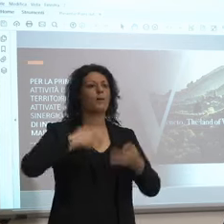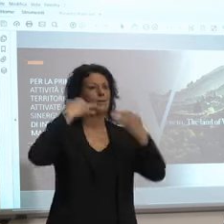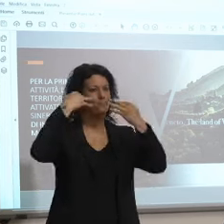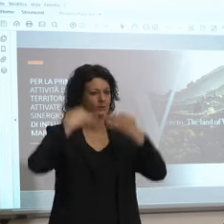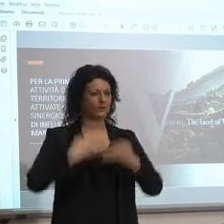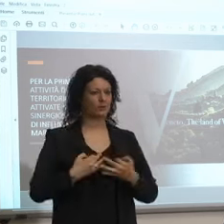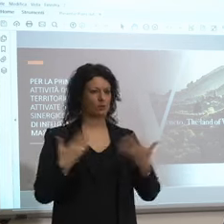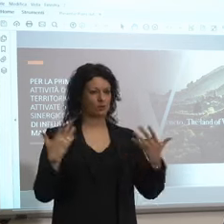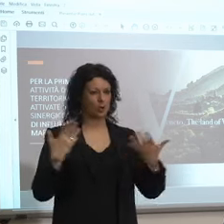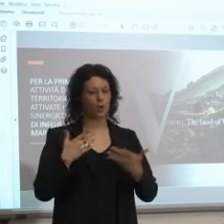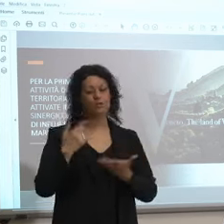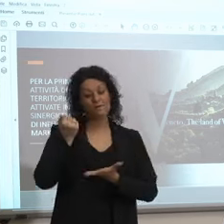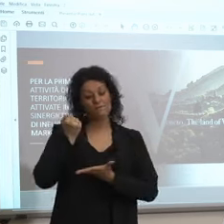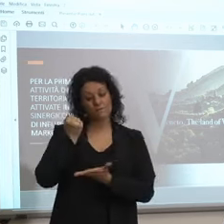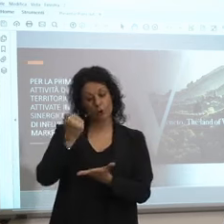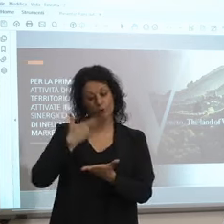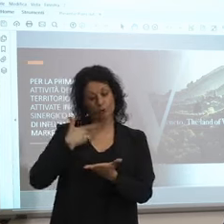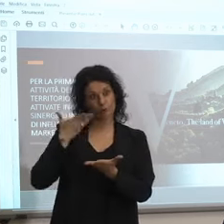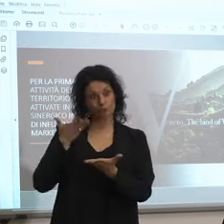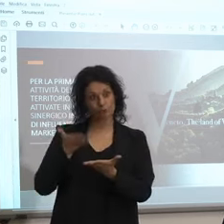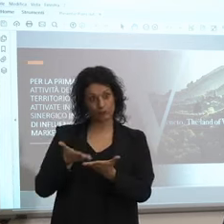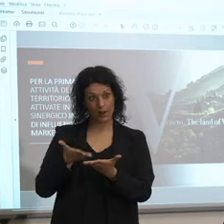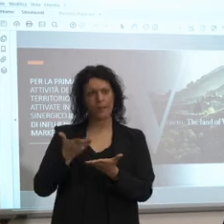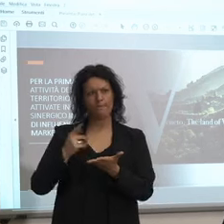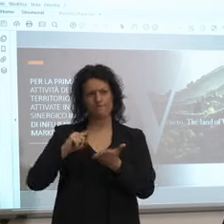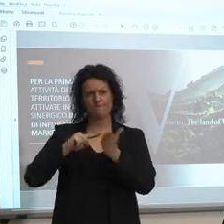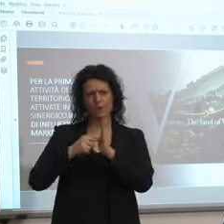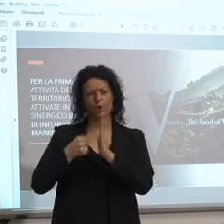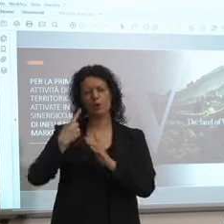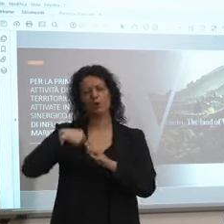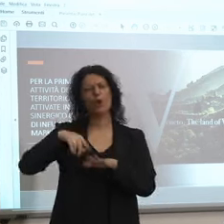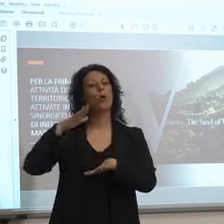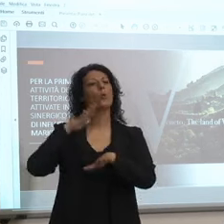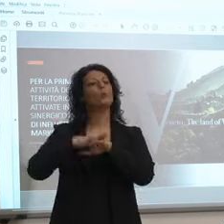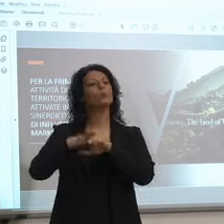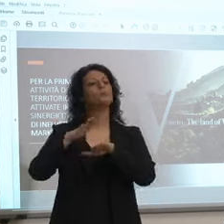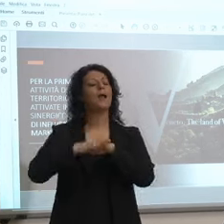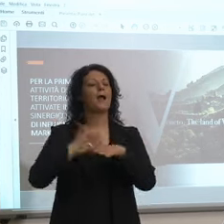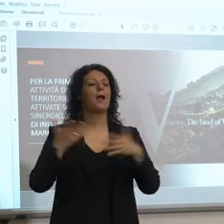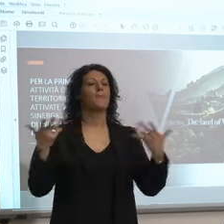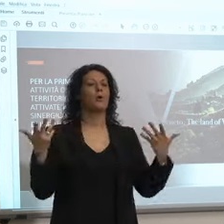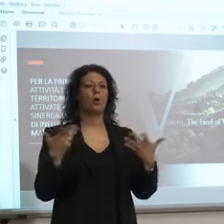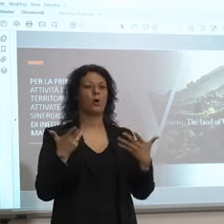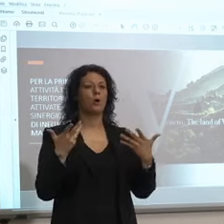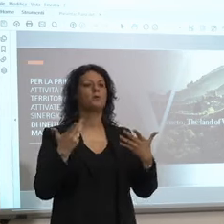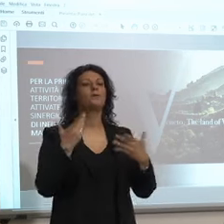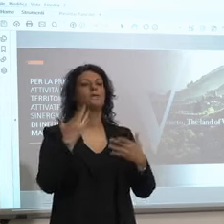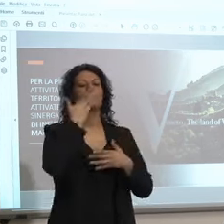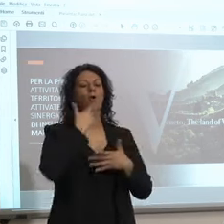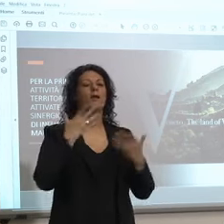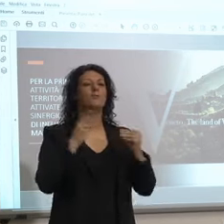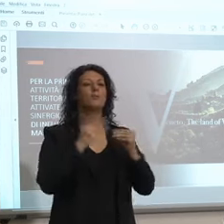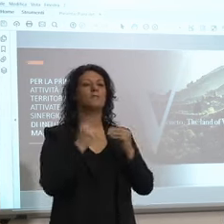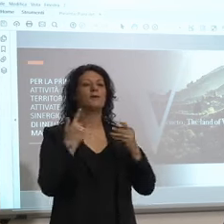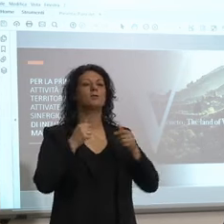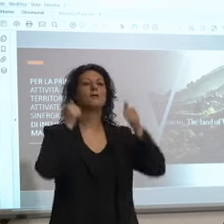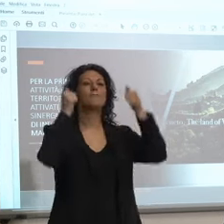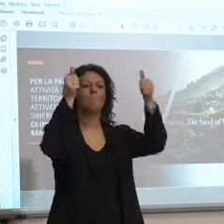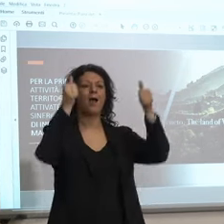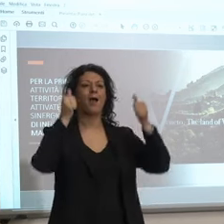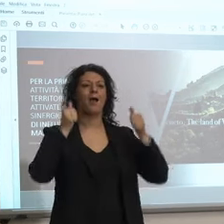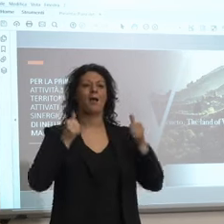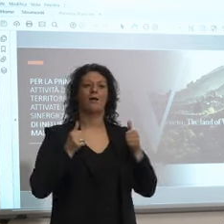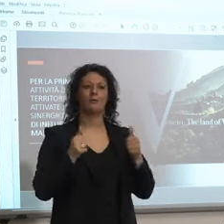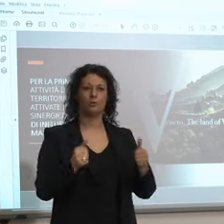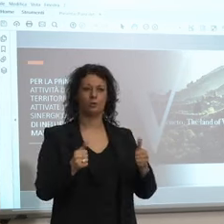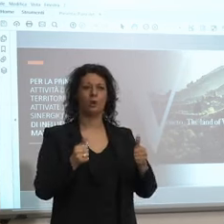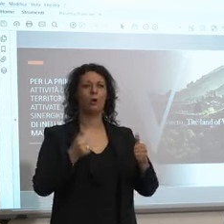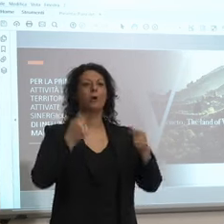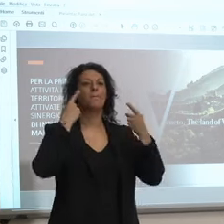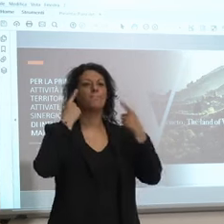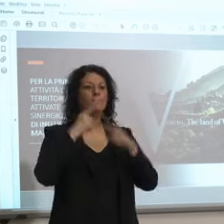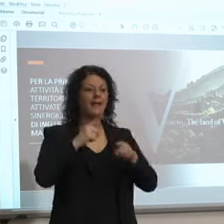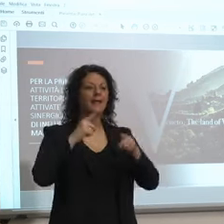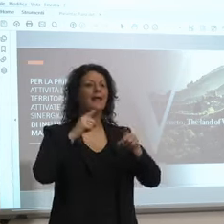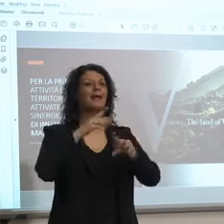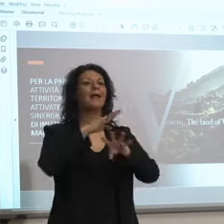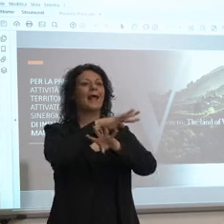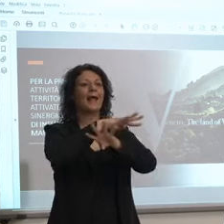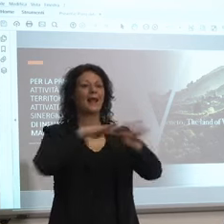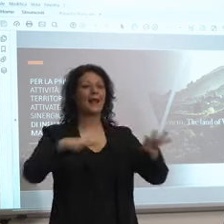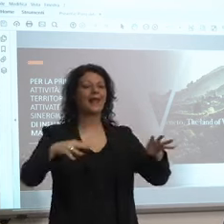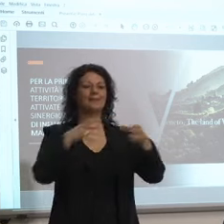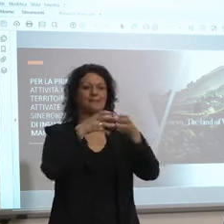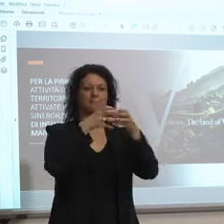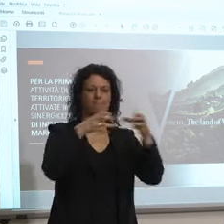che sono anche parecchi a disposizione che abbiamo per fare dei bandi per esempio io farò dei bandi a favore delle reti di impresa dei